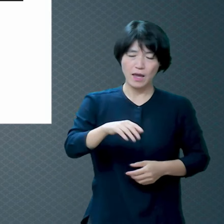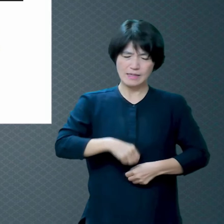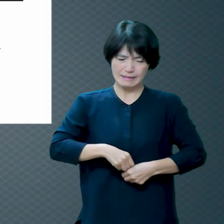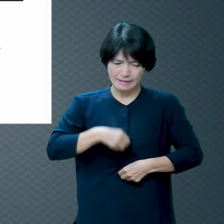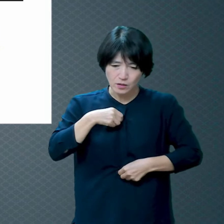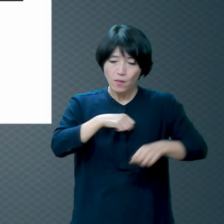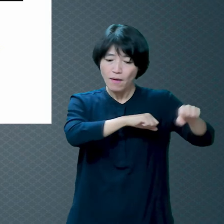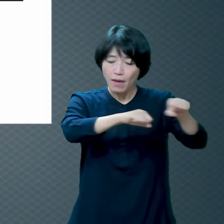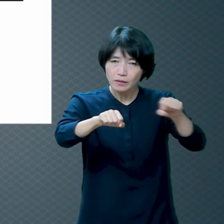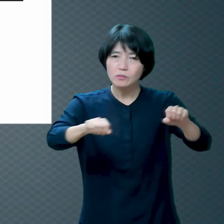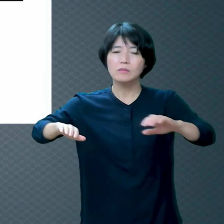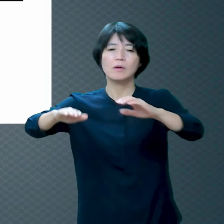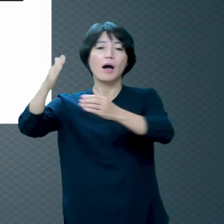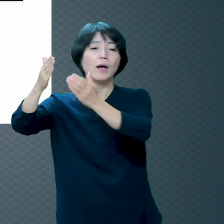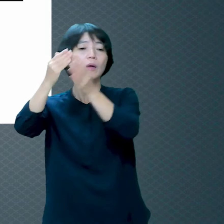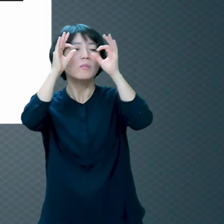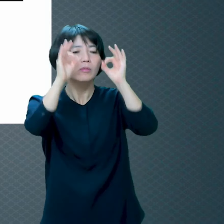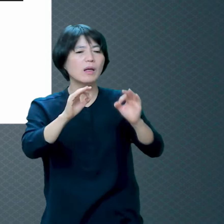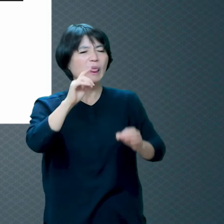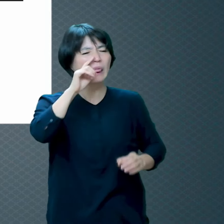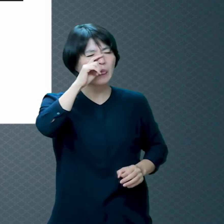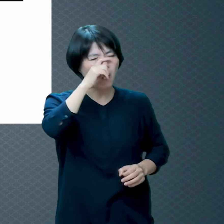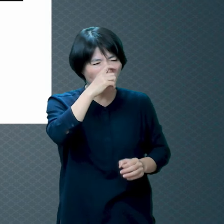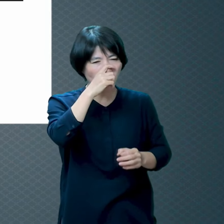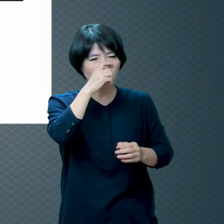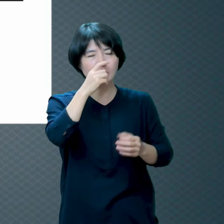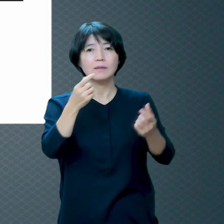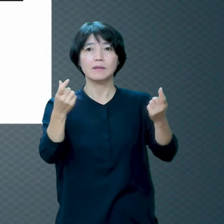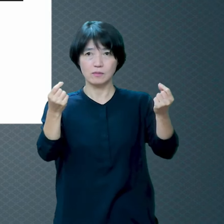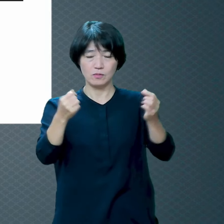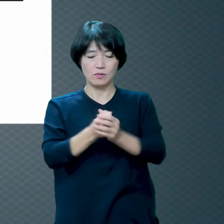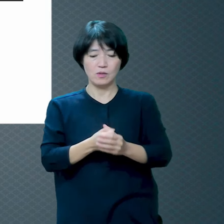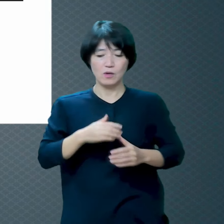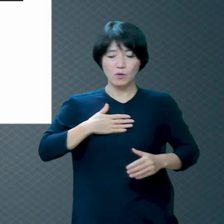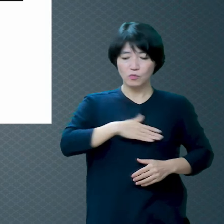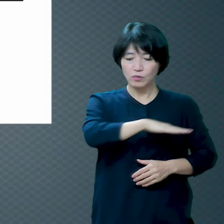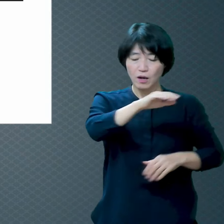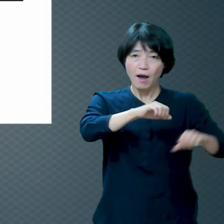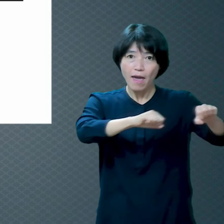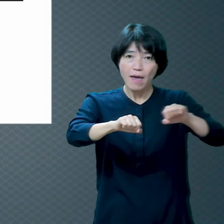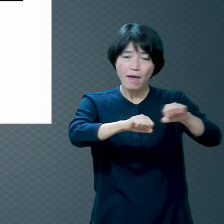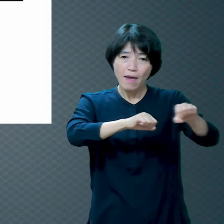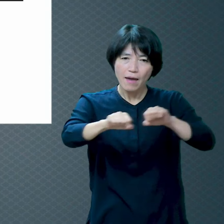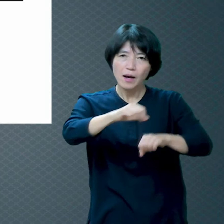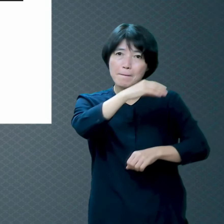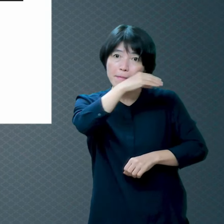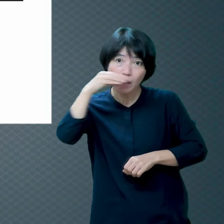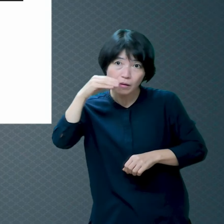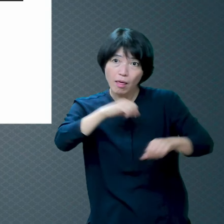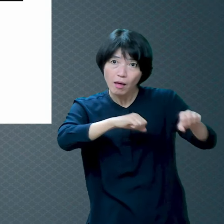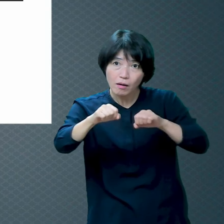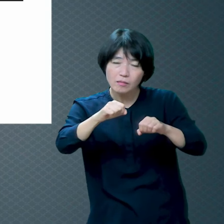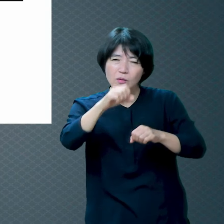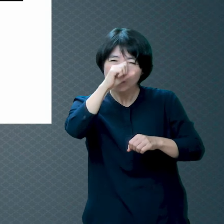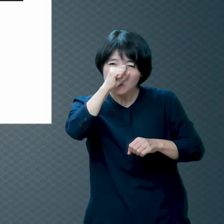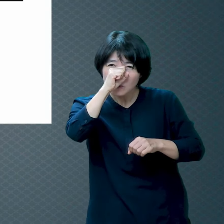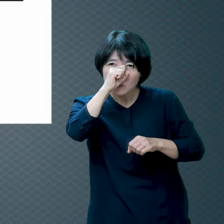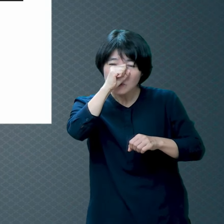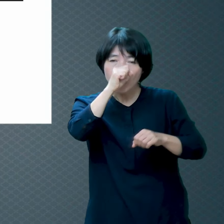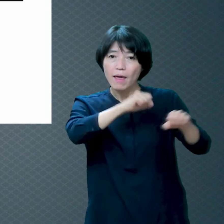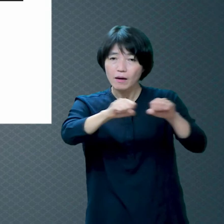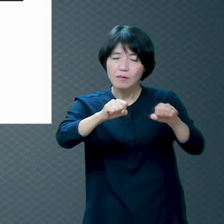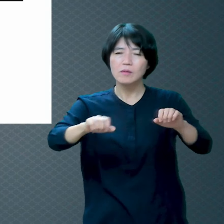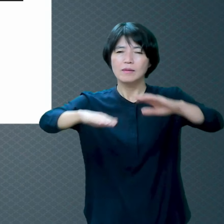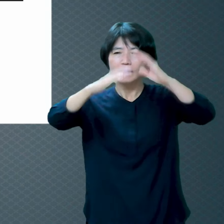부정한 자 같아요 우리의 의인은 다 더러운 옷이에요 그럼 어떻게 해요? 빨아야 되잖아요 옷이